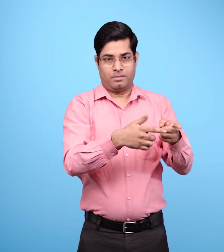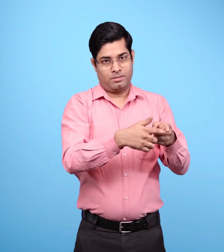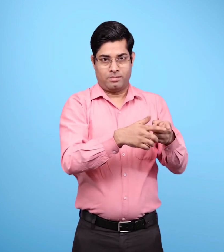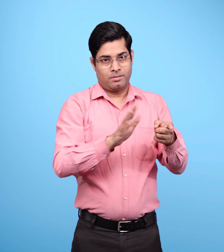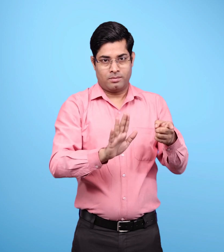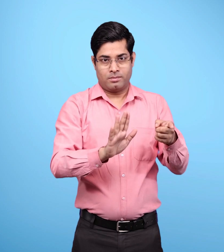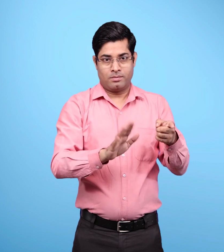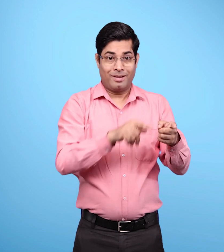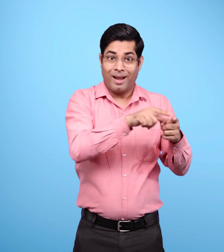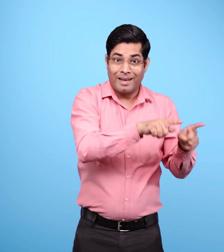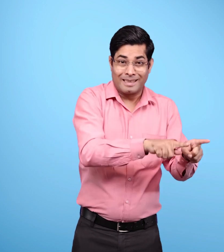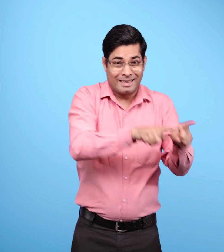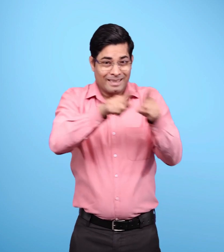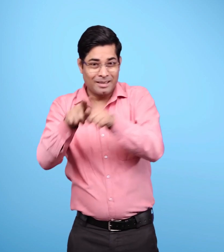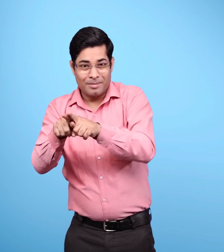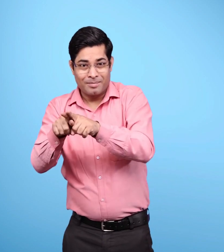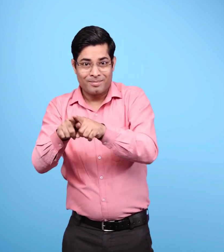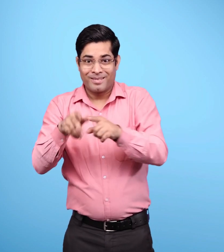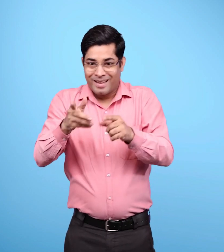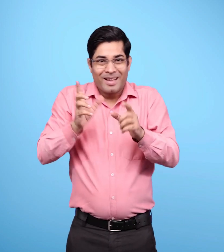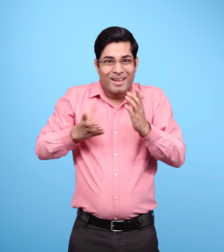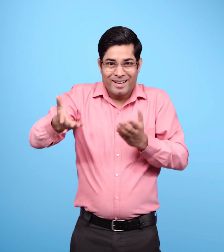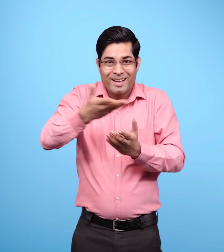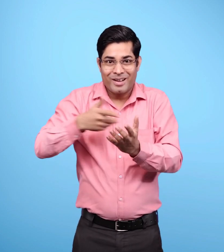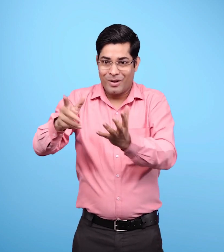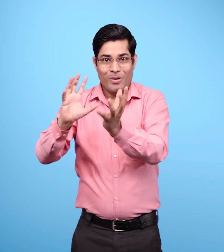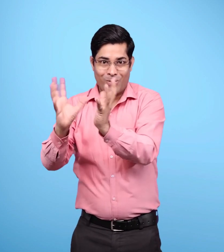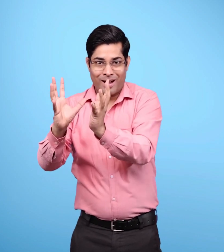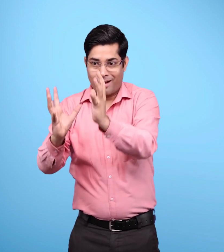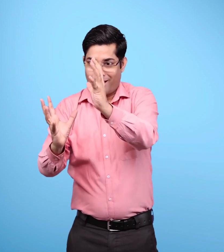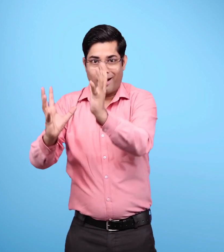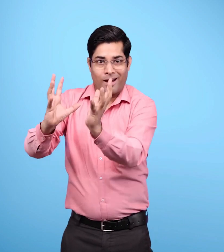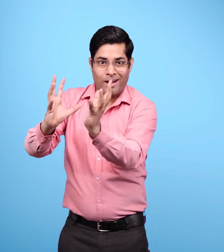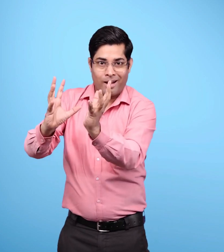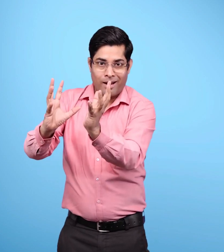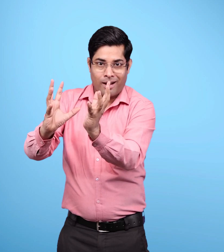इसी प्रकार पृत्वी का अक्ष हमेशा एक ही स्थिती में जुका हुआ रहता है.